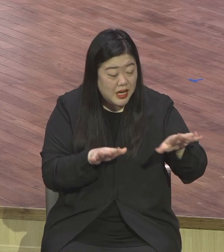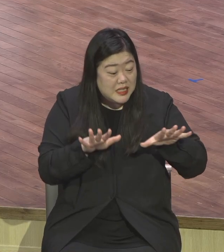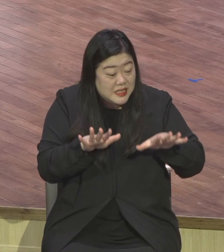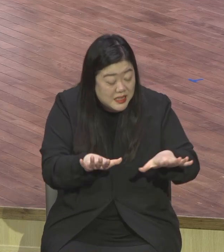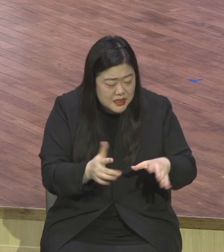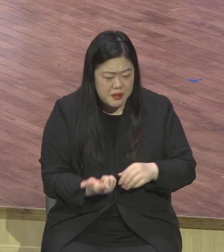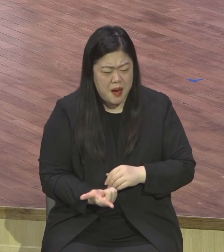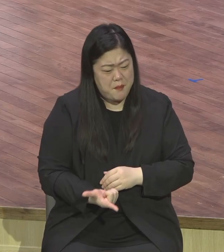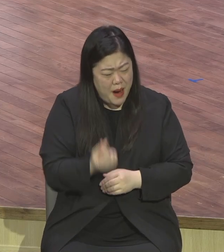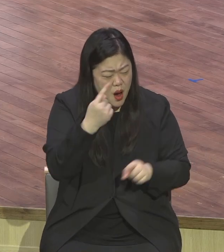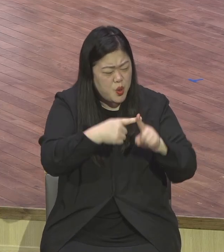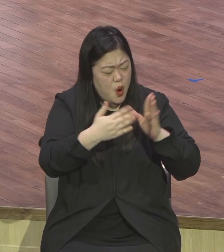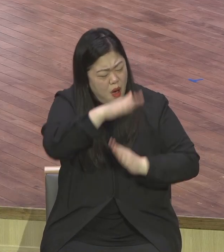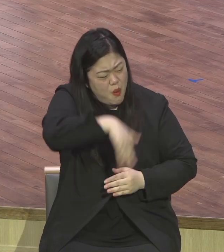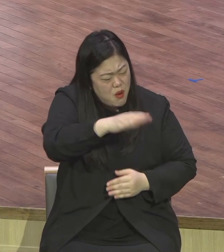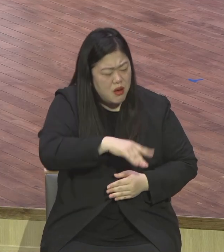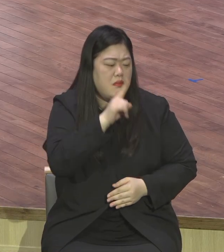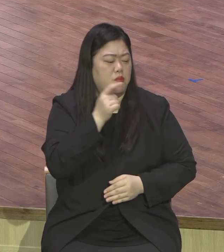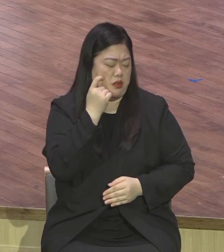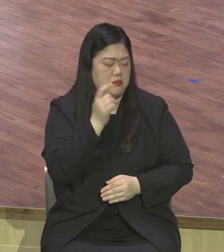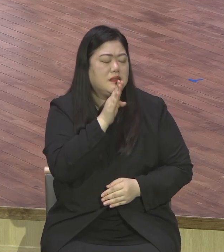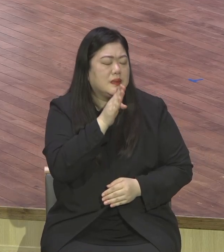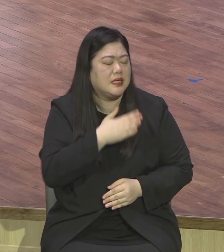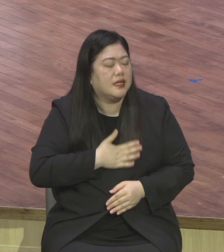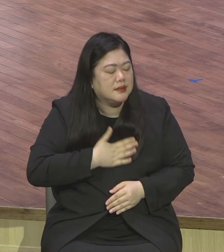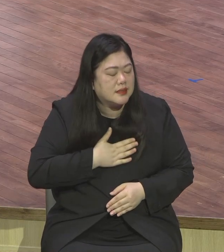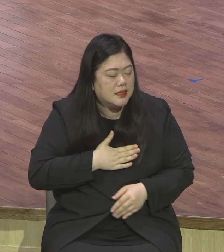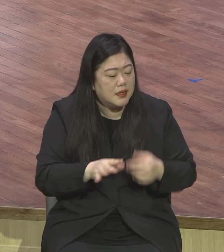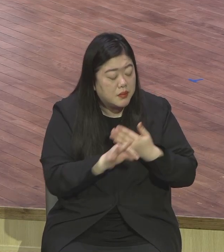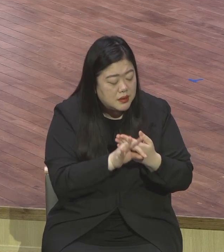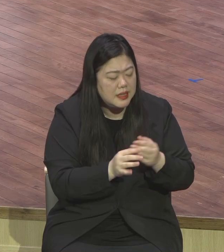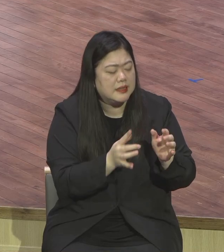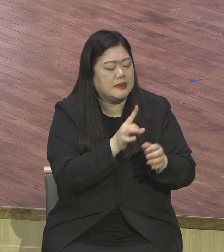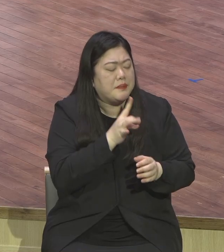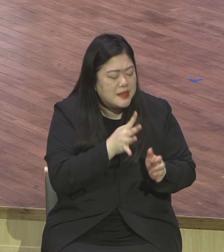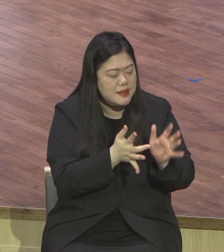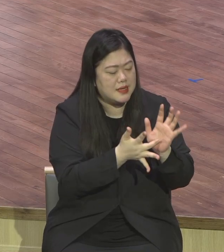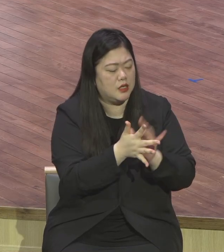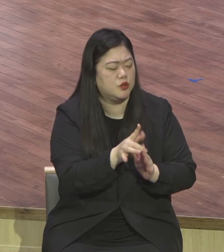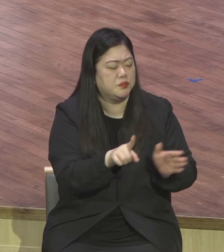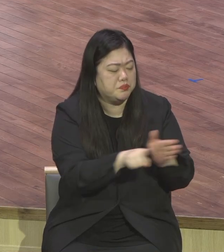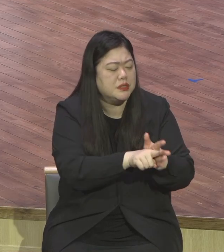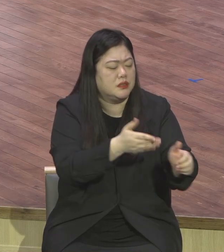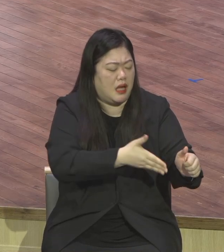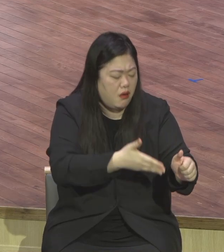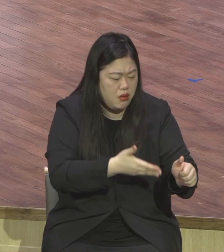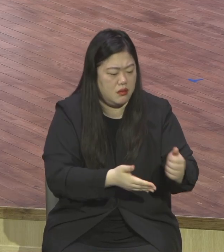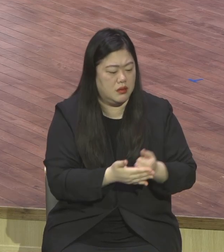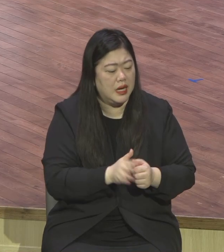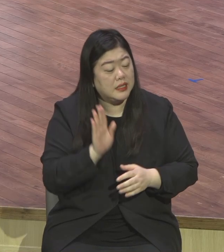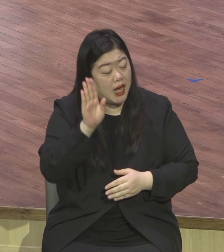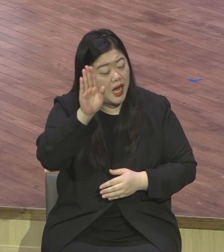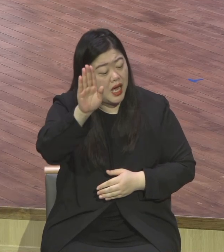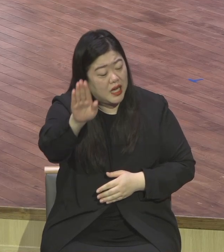예수부터 영접해라 그런 이야기를 하거든요 여러분들도 영생에 대한 오해를 많이 하고기 때문에